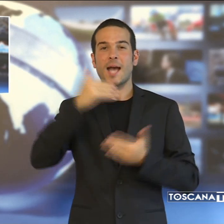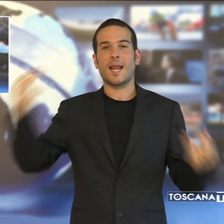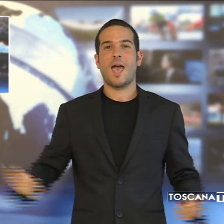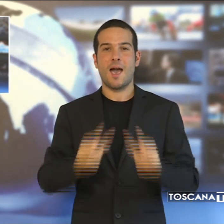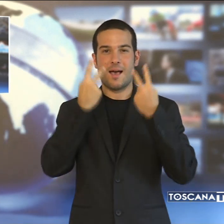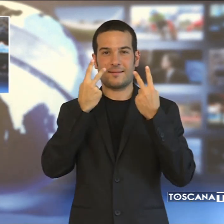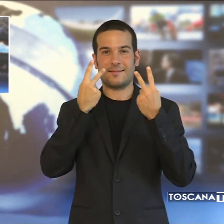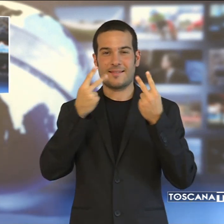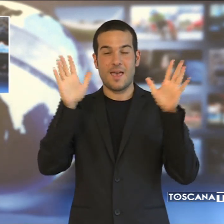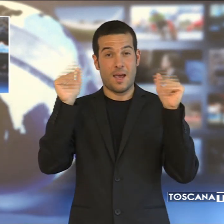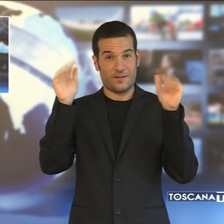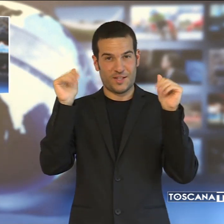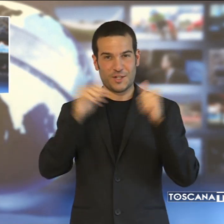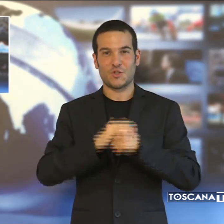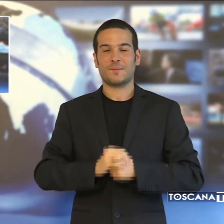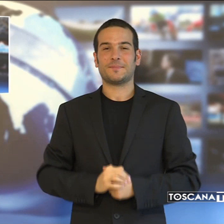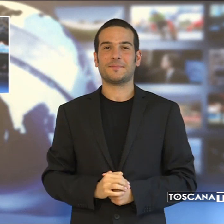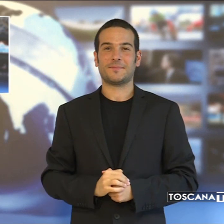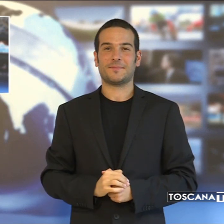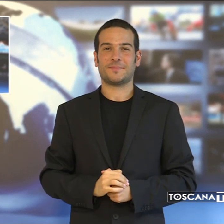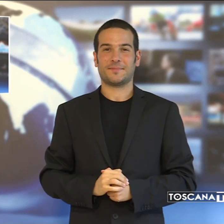grazie per averci seguito. Arrivederci.